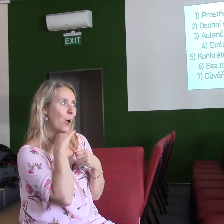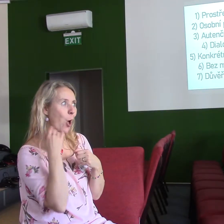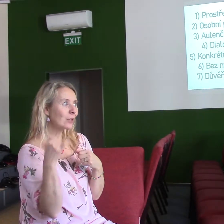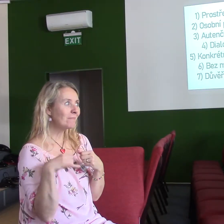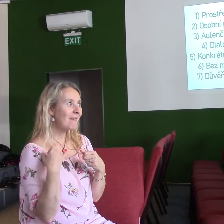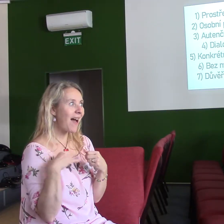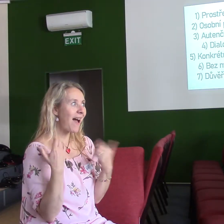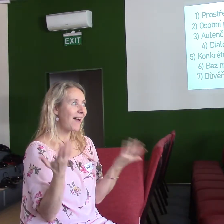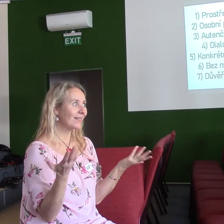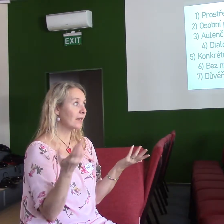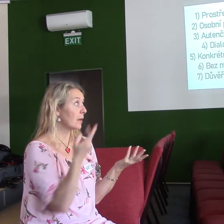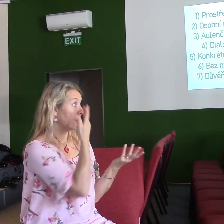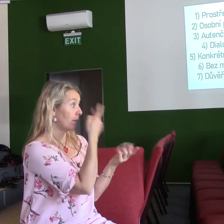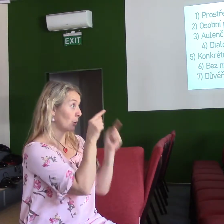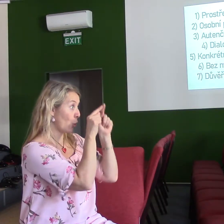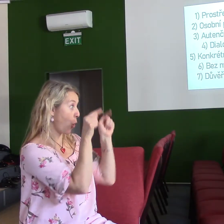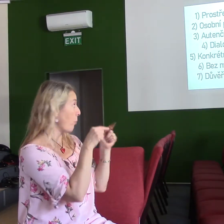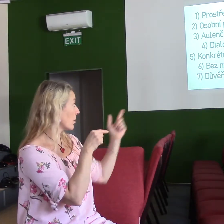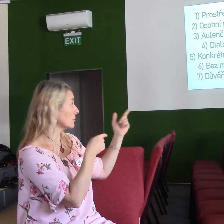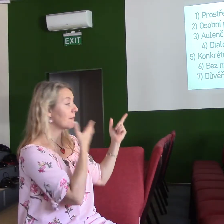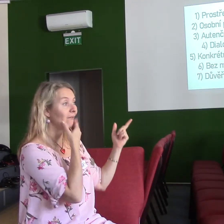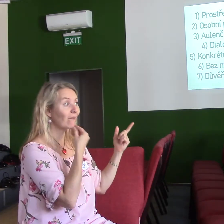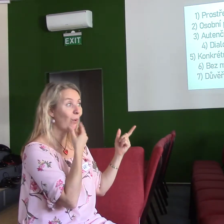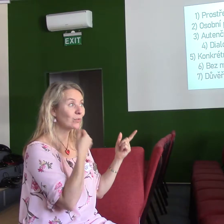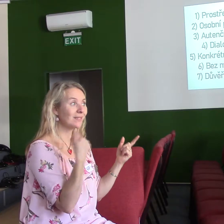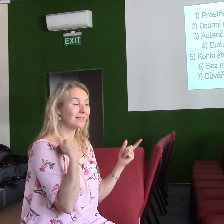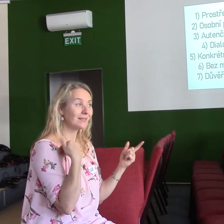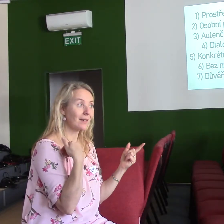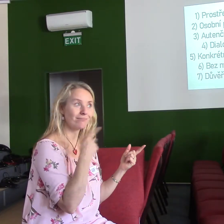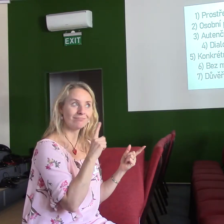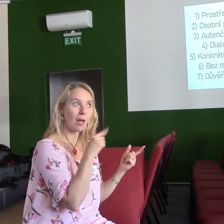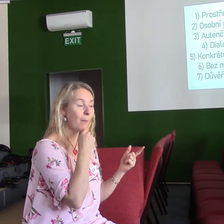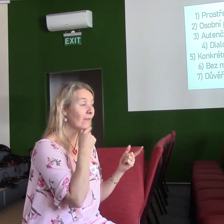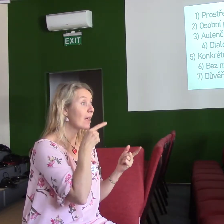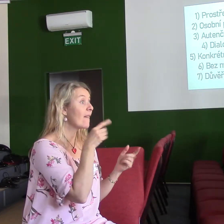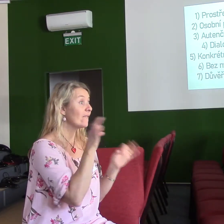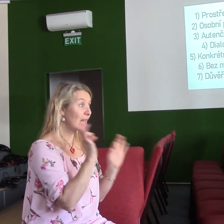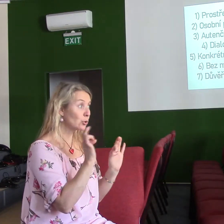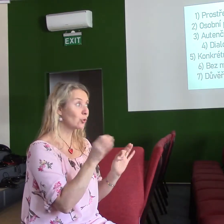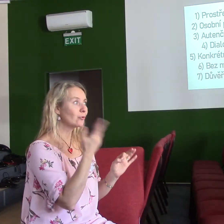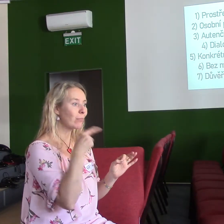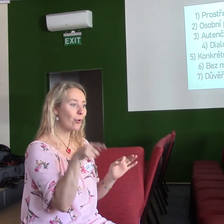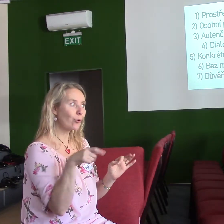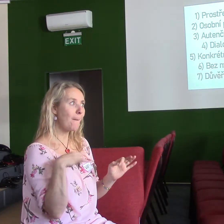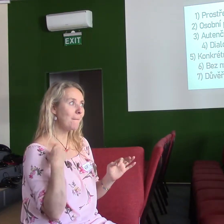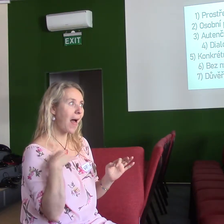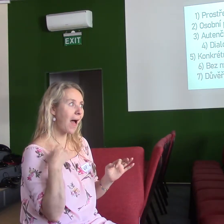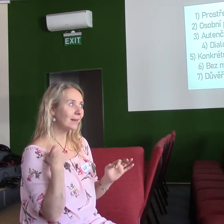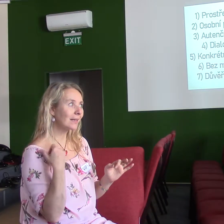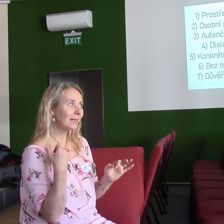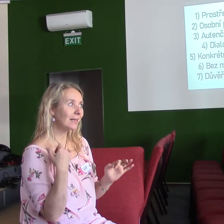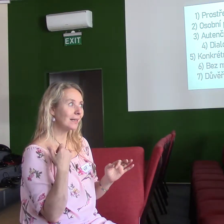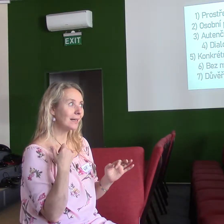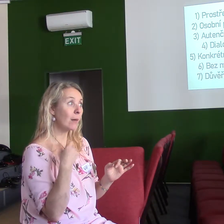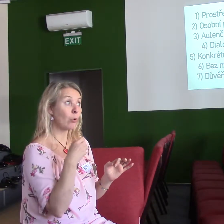my vidíme na těch obrázcích ty fousaté staré muže. Ale oni byli mnohem mladší. Kdyby nebyli, tak by se prostě Jan nedožil